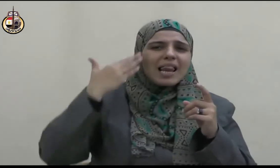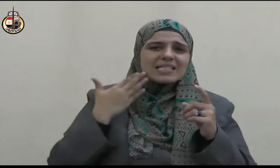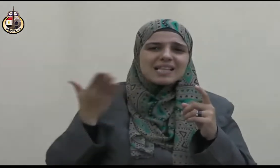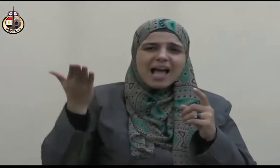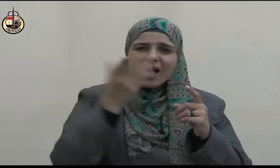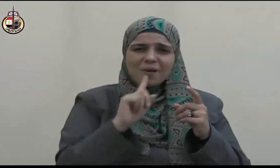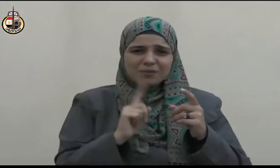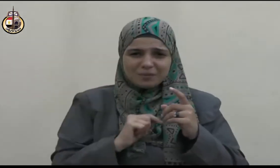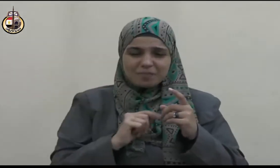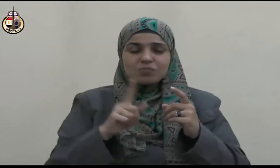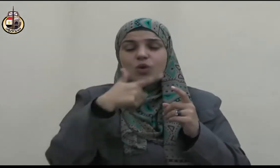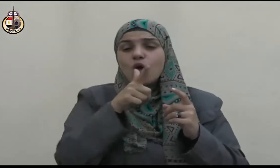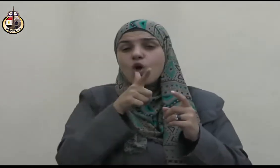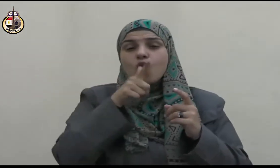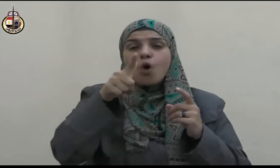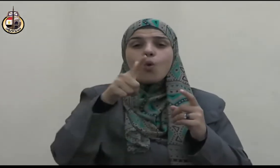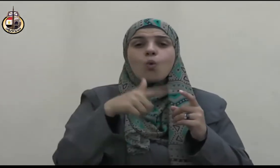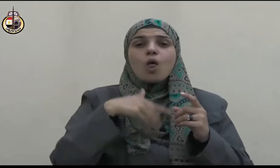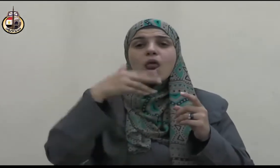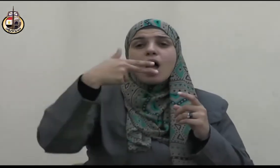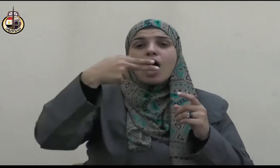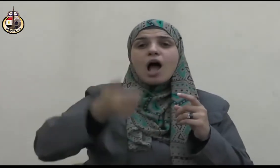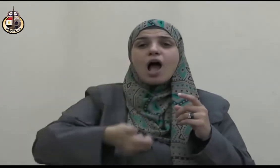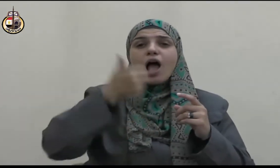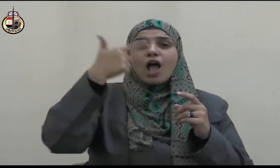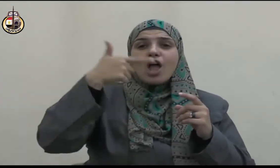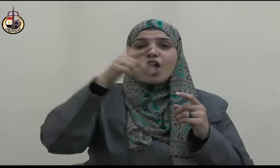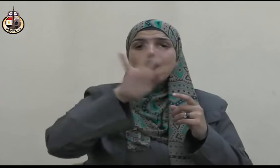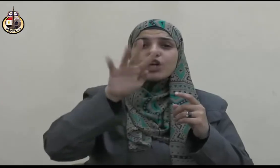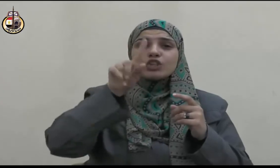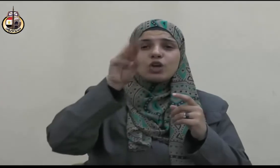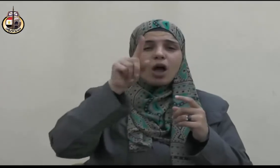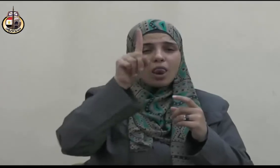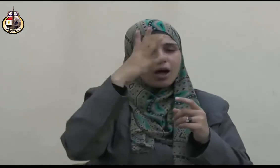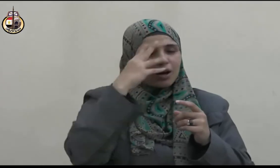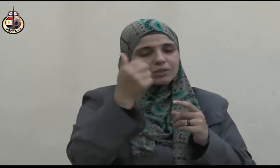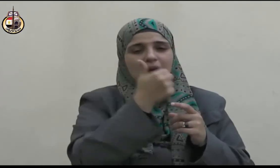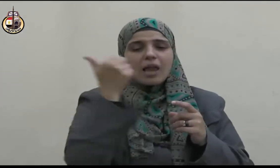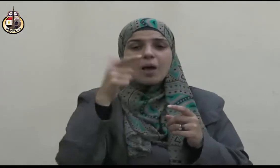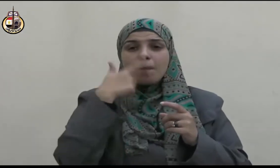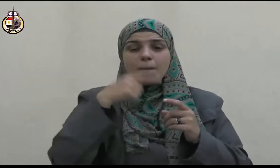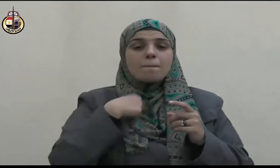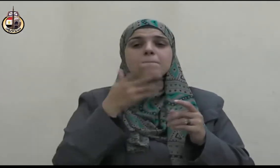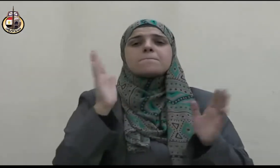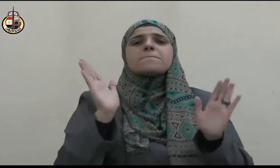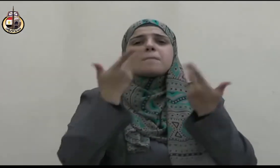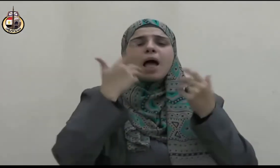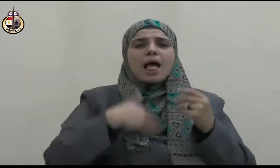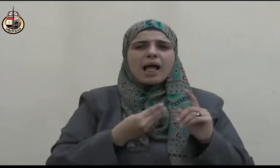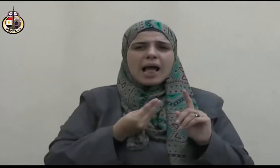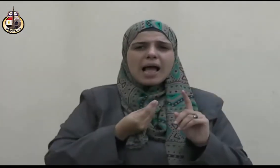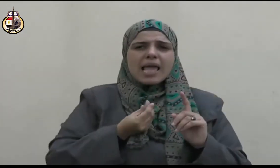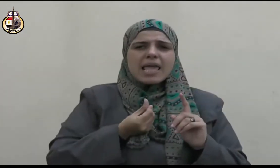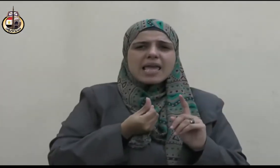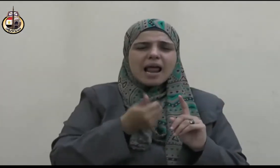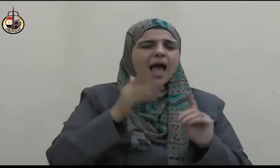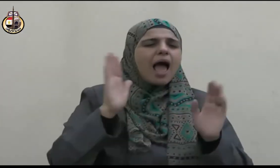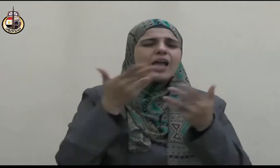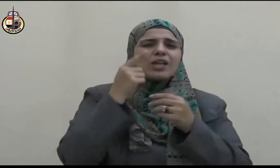عدي حيا فكلمني في هؤلاء الأسرى لأطلقتهم وكان للمطعم